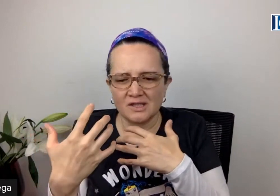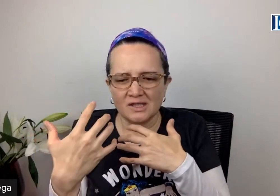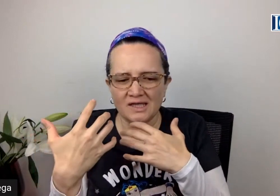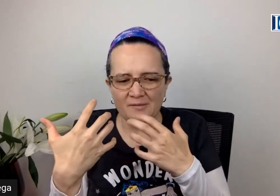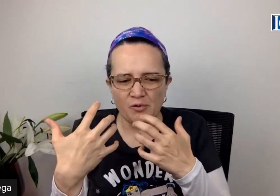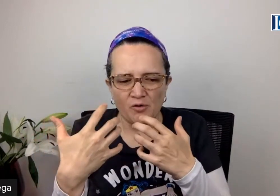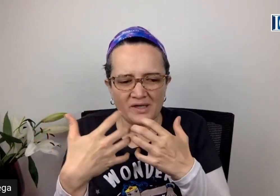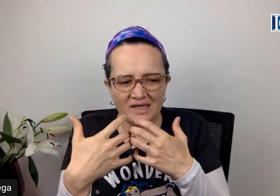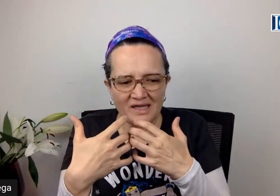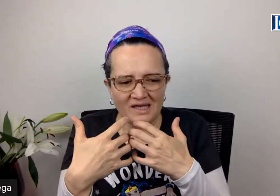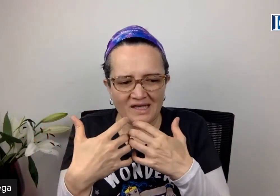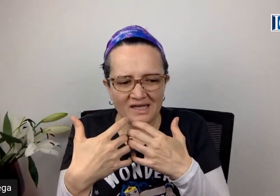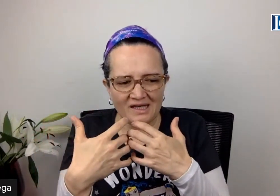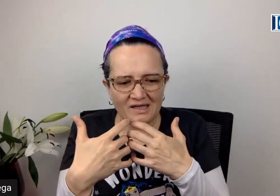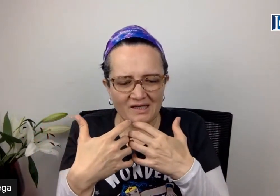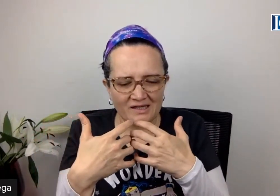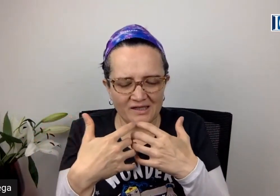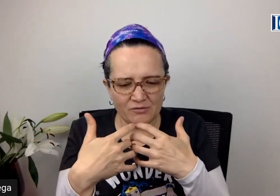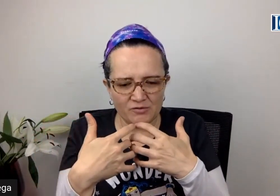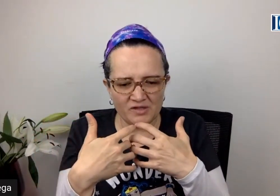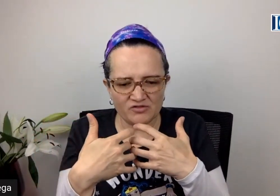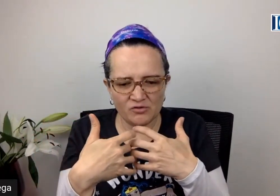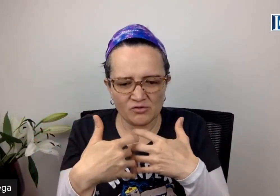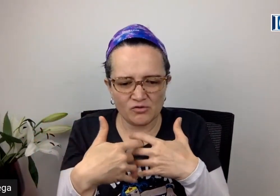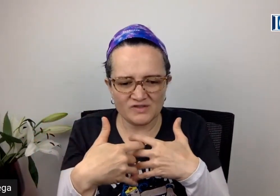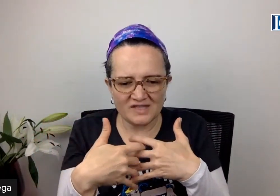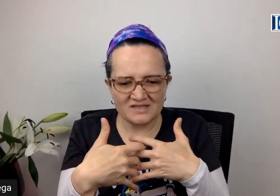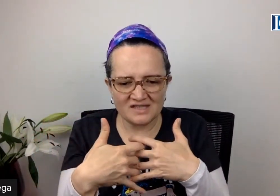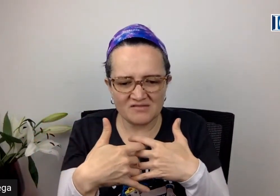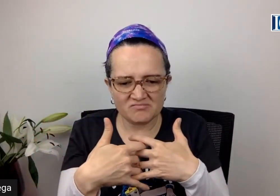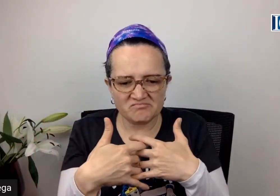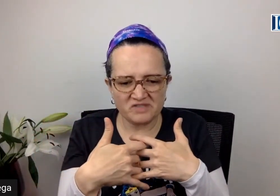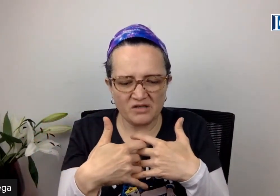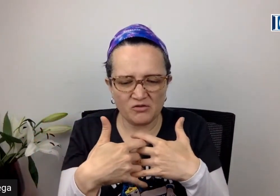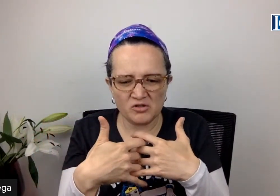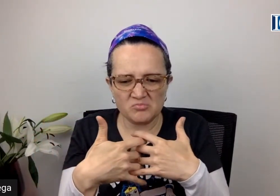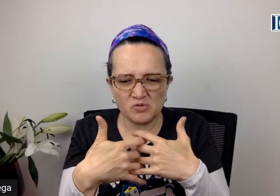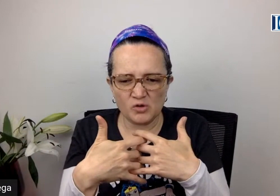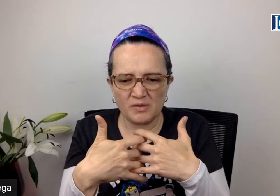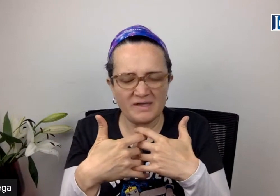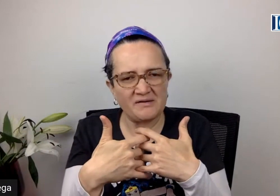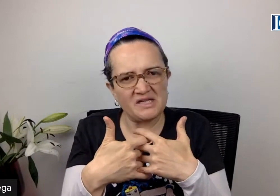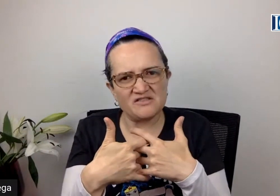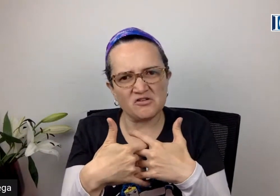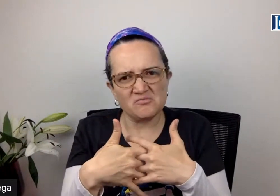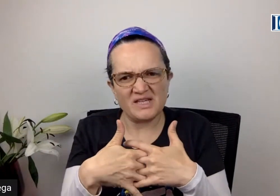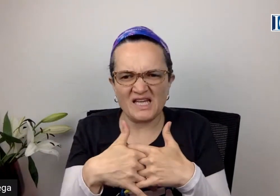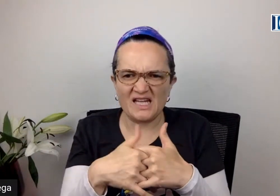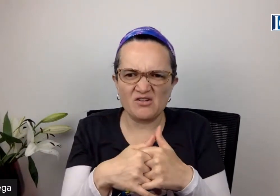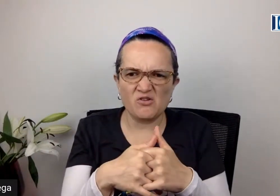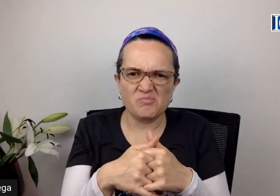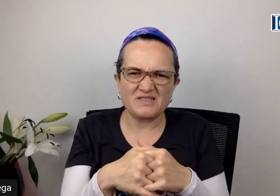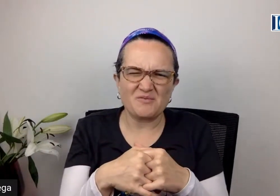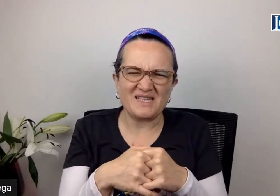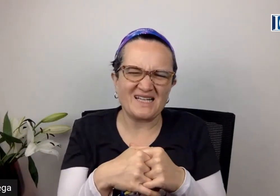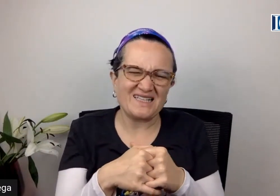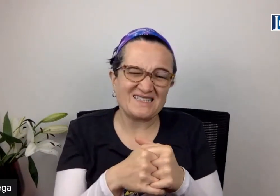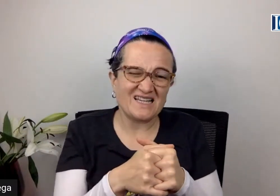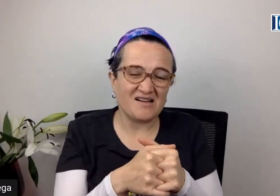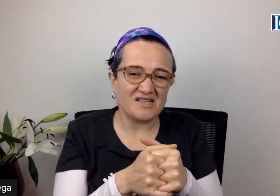El que puedo ver que el universo no es que dice, hoy van a ver el sol, mañana no, pasado mañana quién sabe.